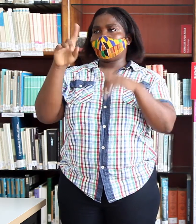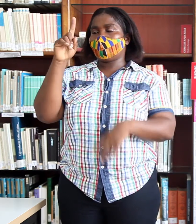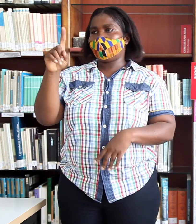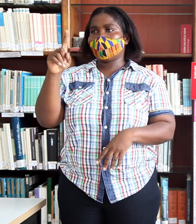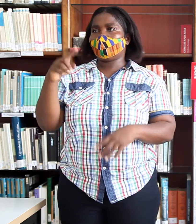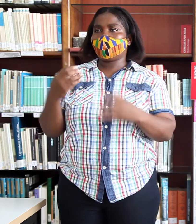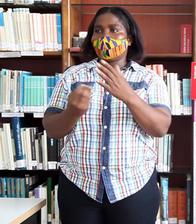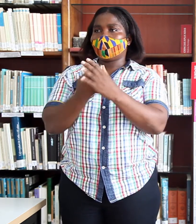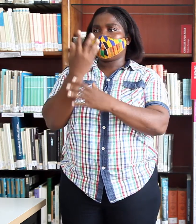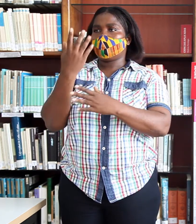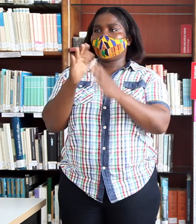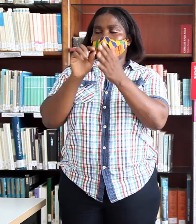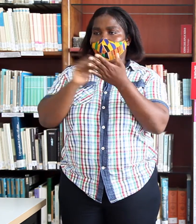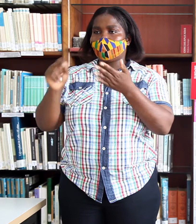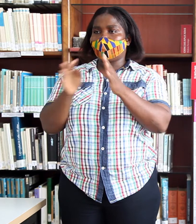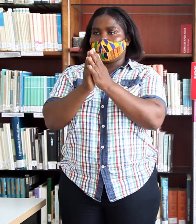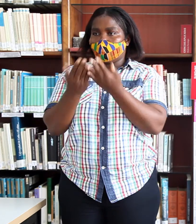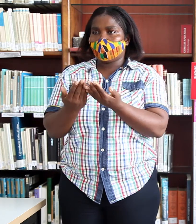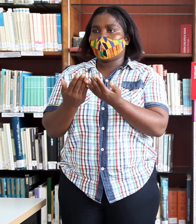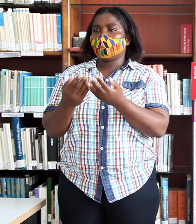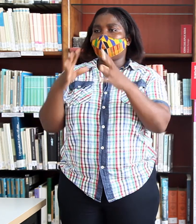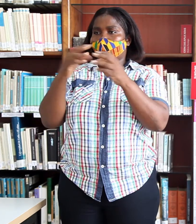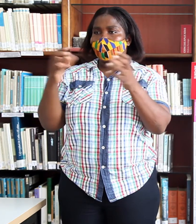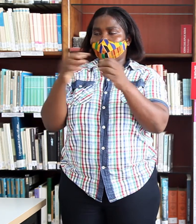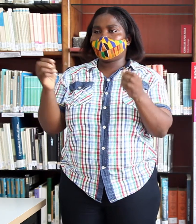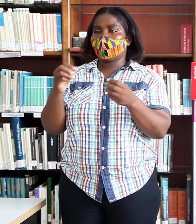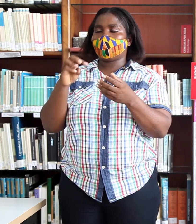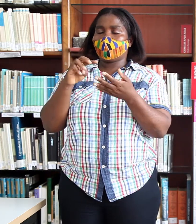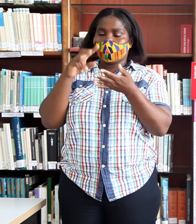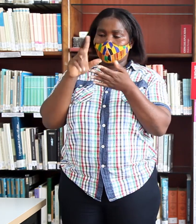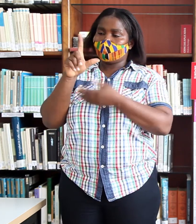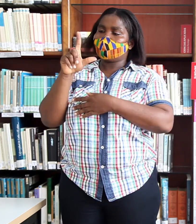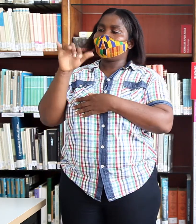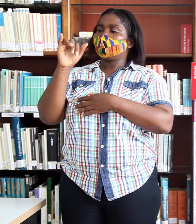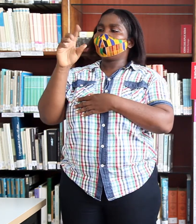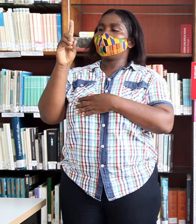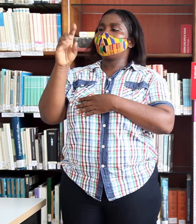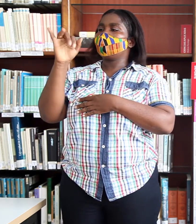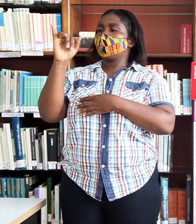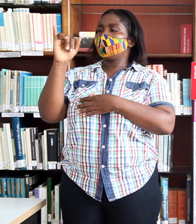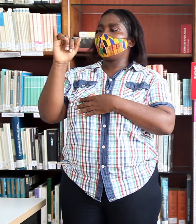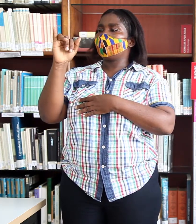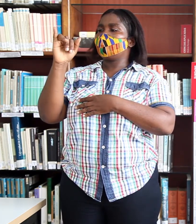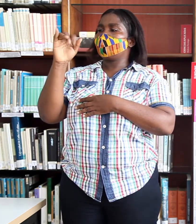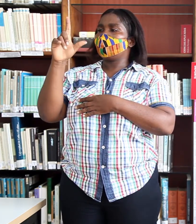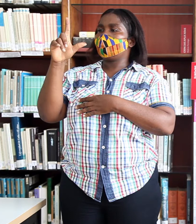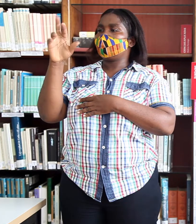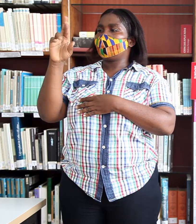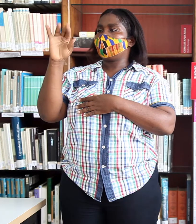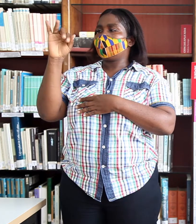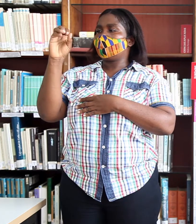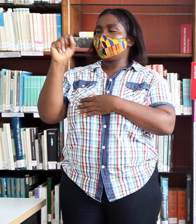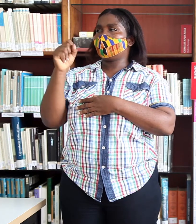la serie de poemas titulados Delirios. Y de nuevo, en